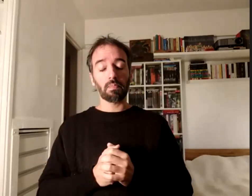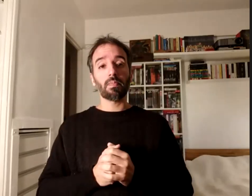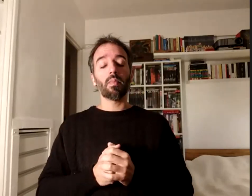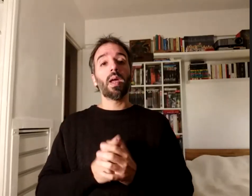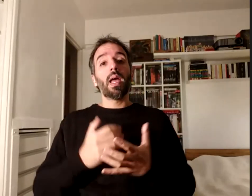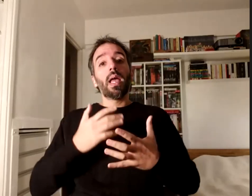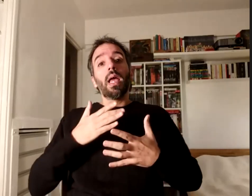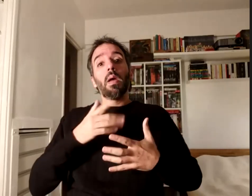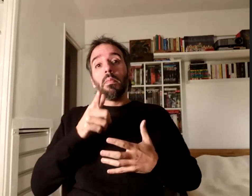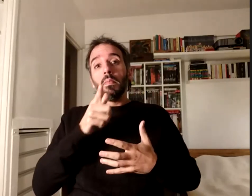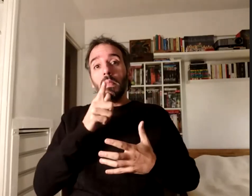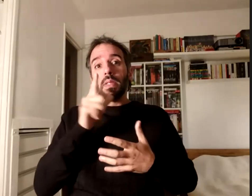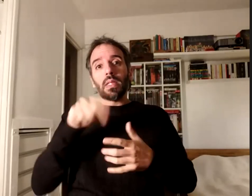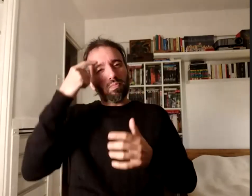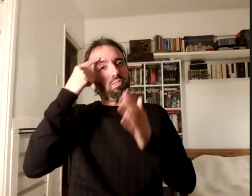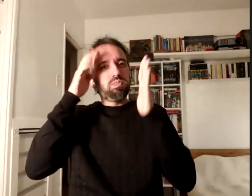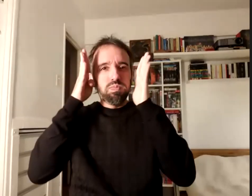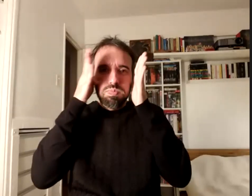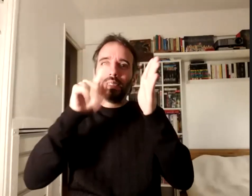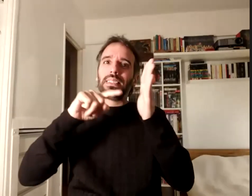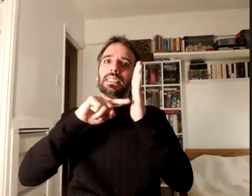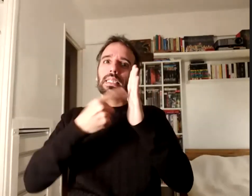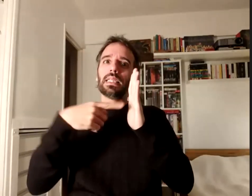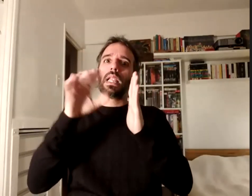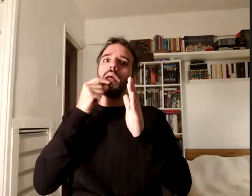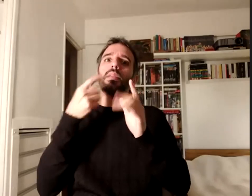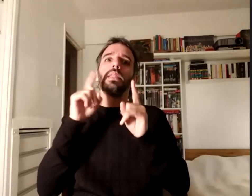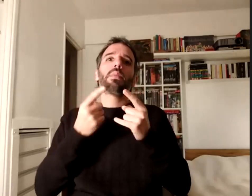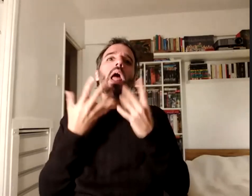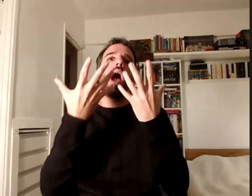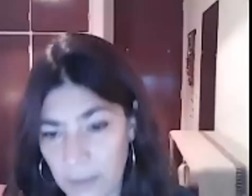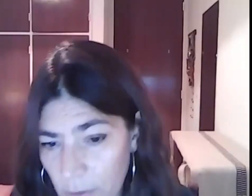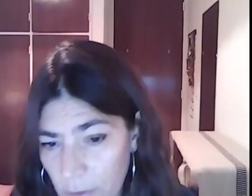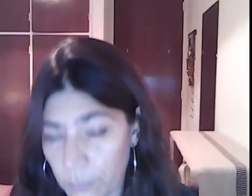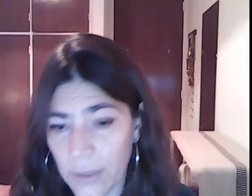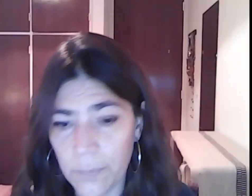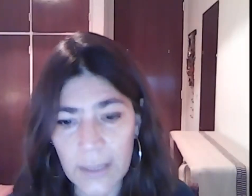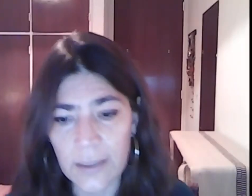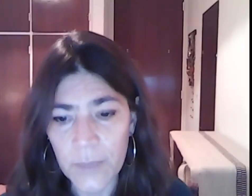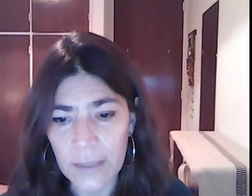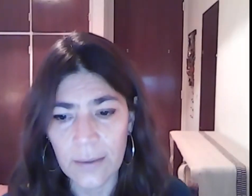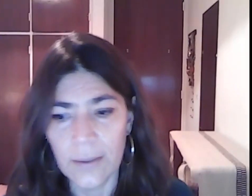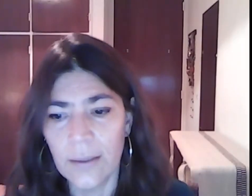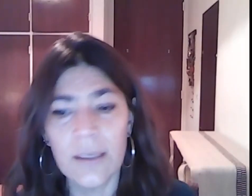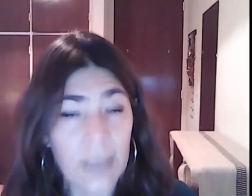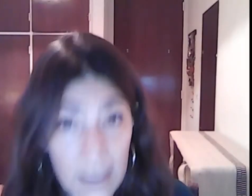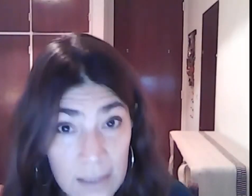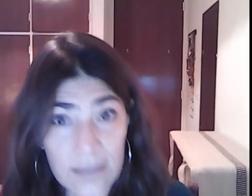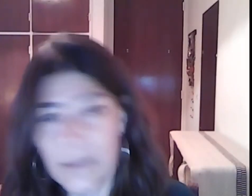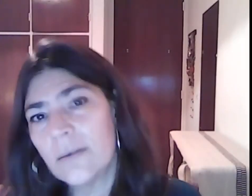central, también es una clave de crecimiento para los equipos de extensión, porque implica también detenerse, ¿no?, en